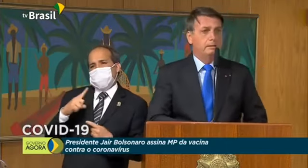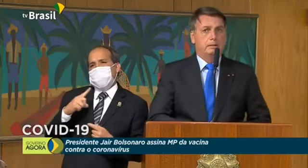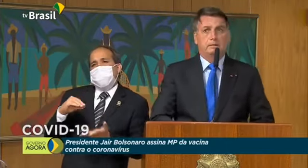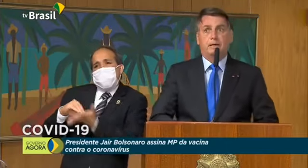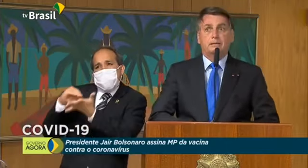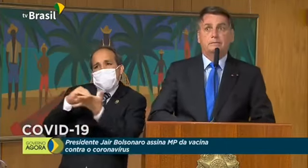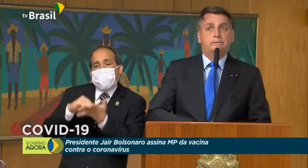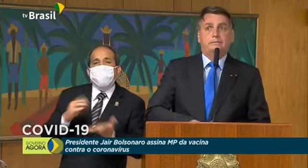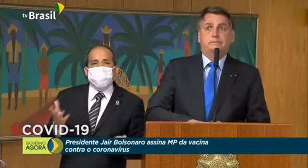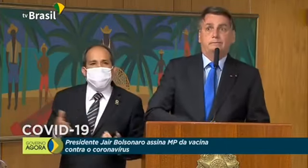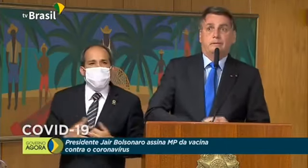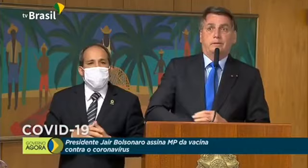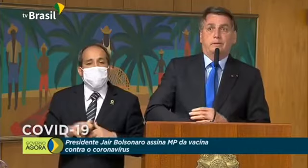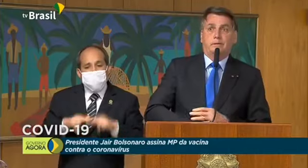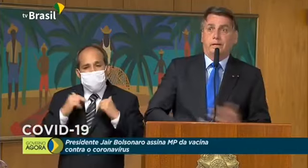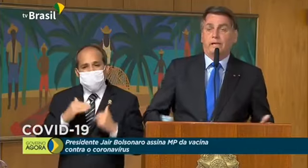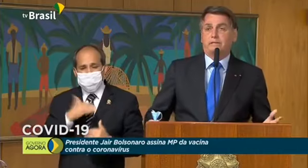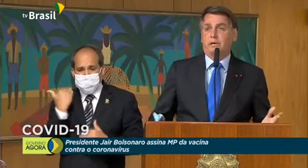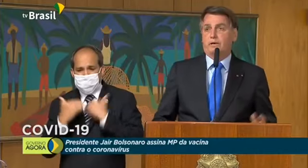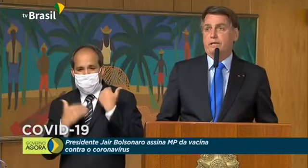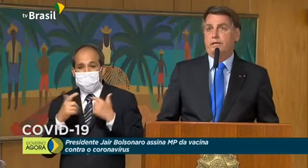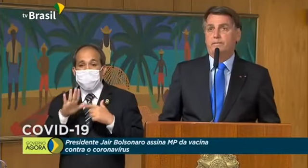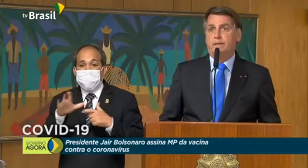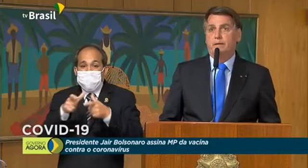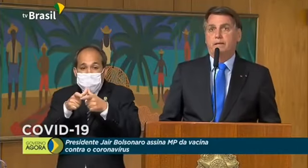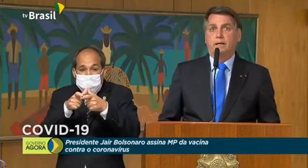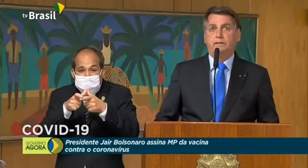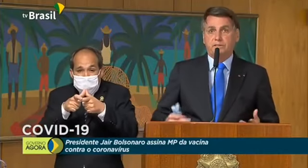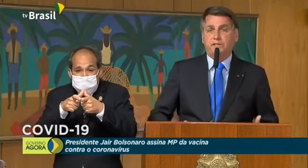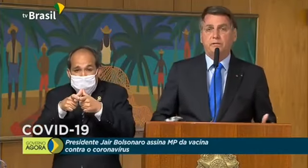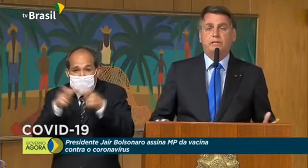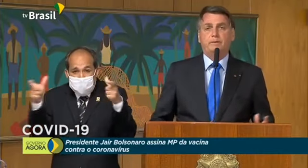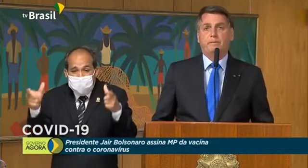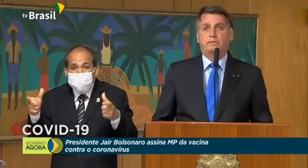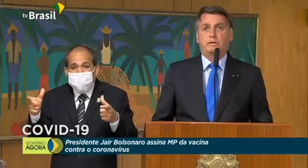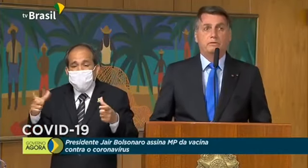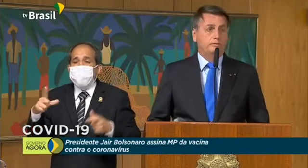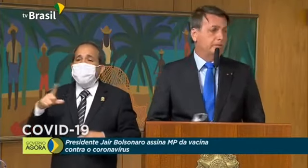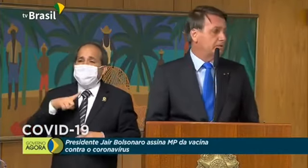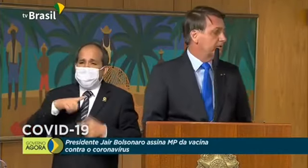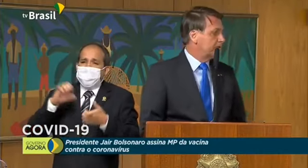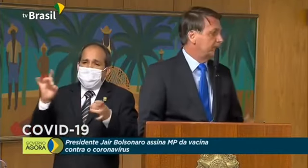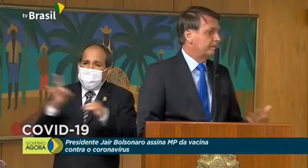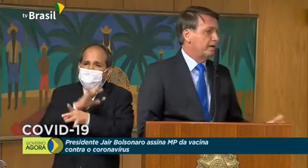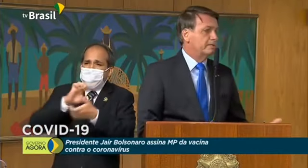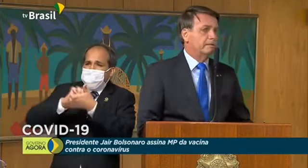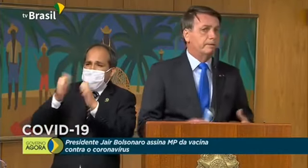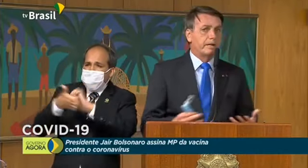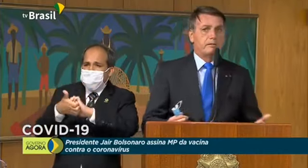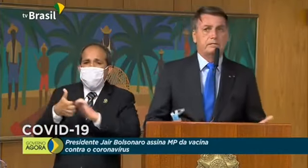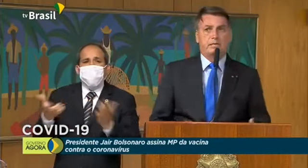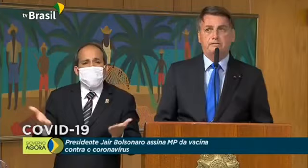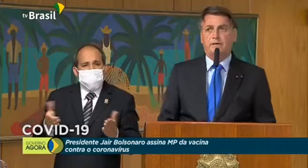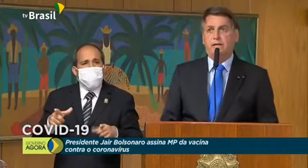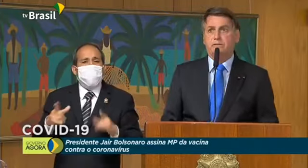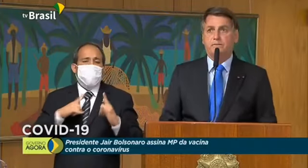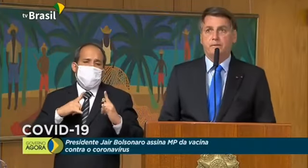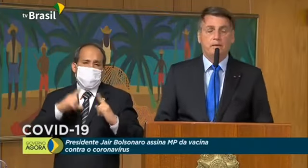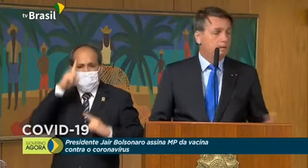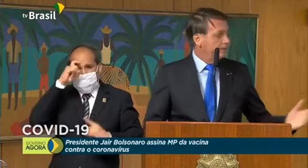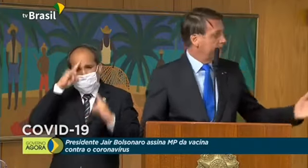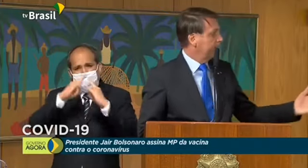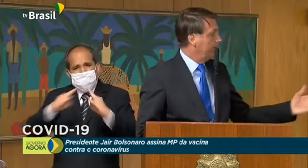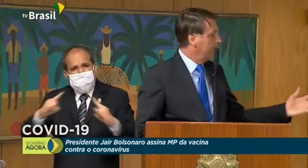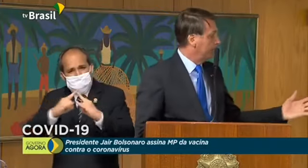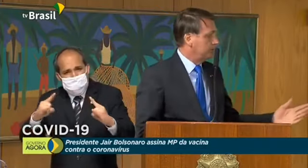Mas, na grande maioria, tinha um equipamento lá, como hoje em dia, hospitais e campanhas são desativados,